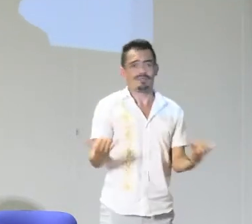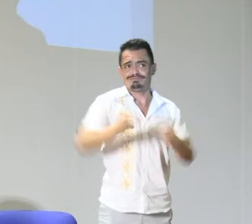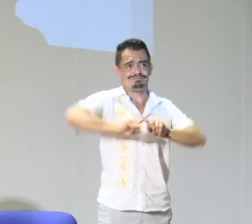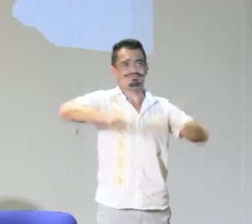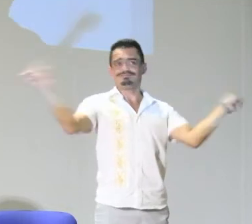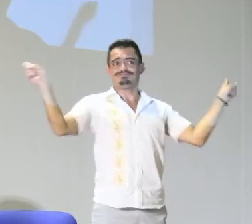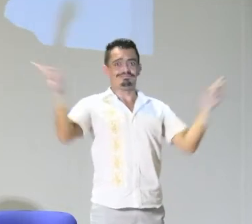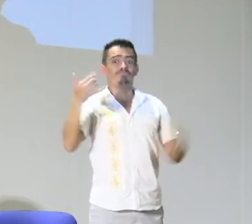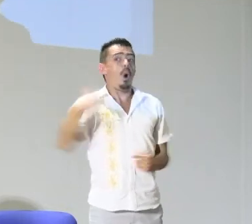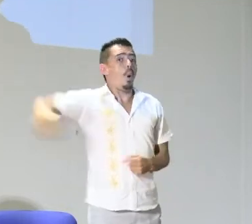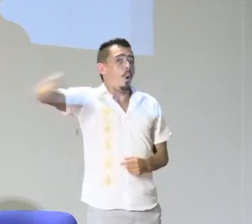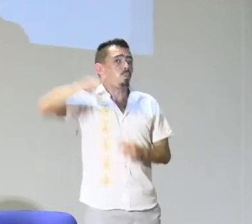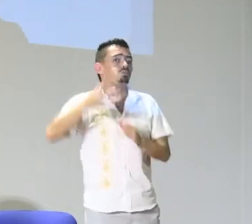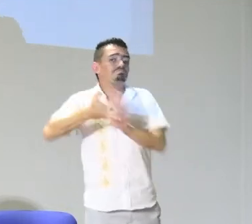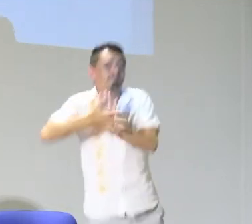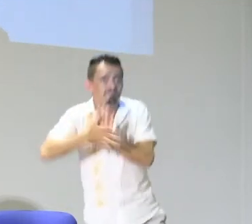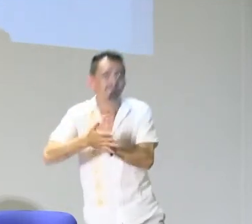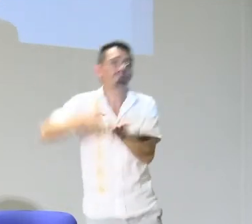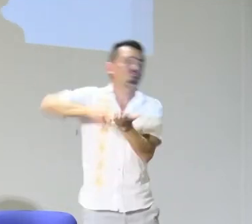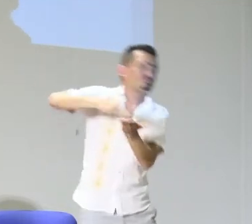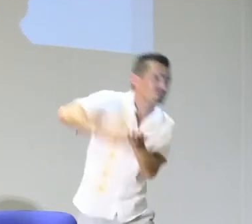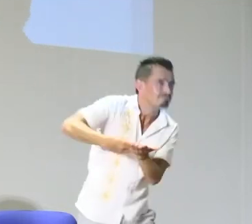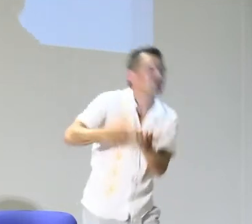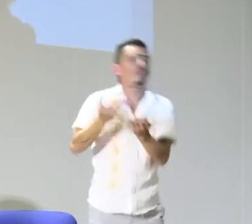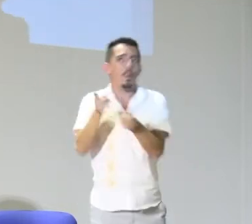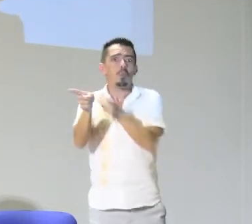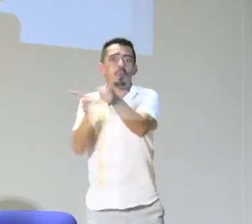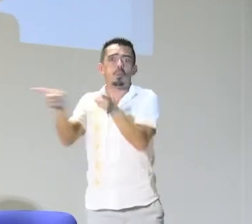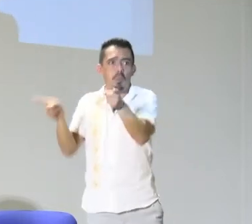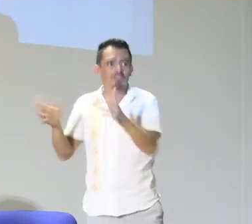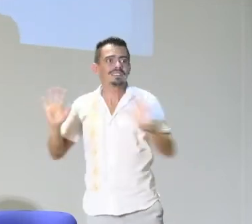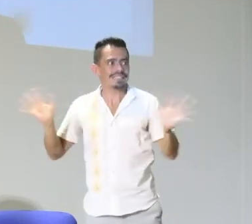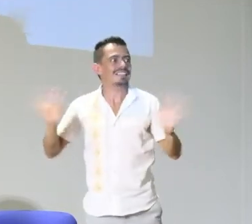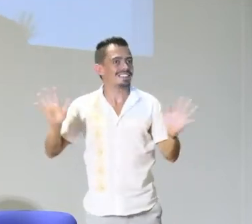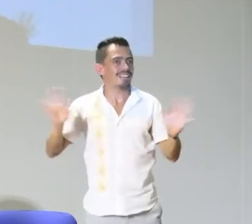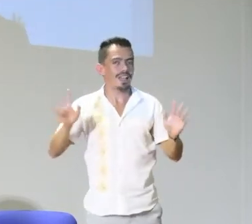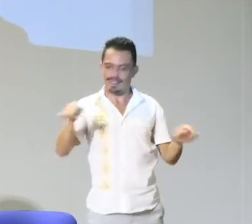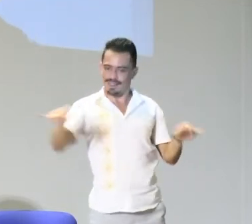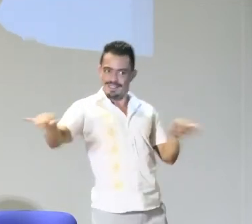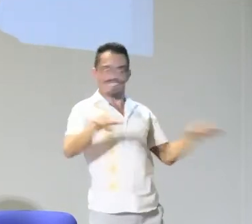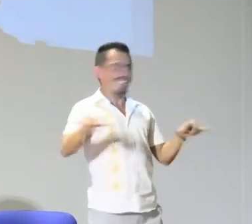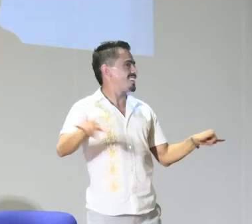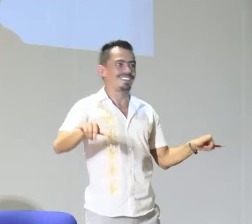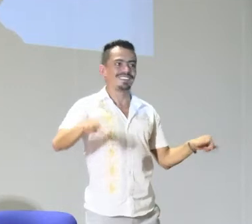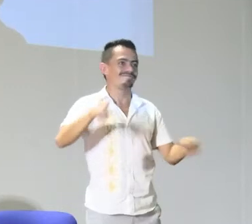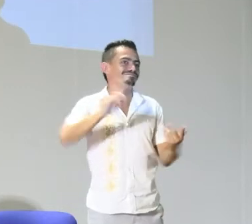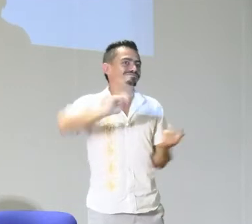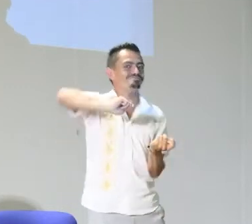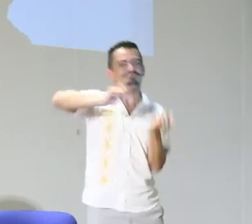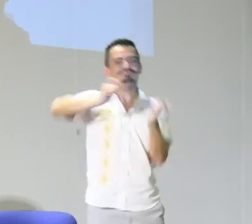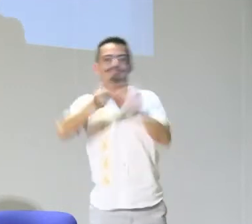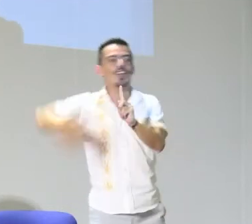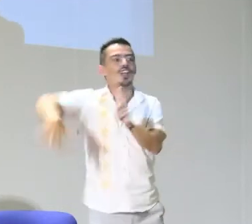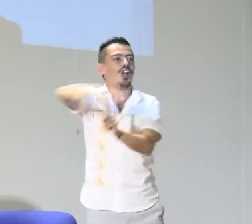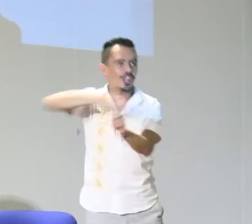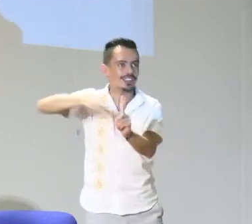tenían tal vez, si acaso, un intérprete. Ahora las condiciones son distintas, ya contamos con modelos lingüísticos, tenemos muchos más